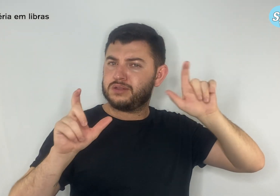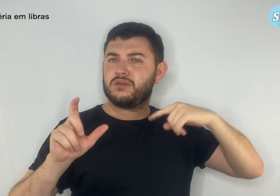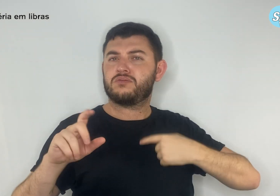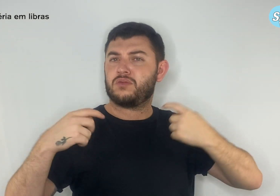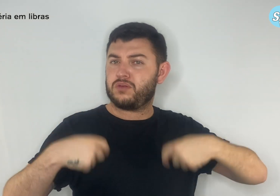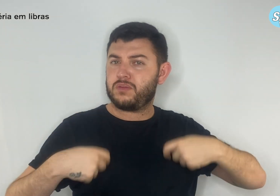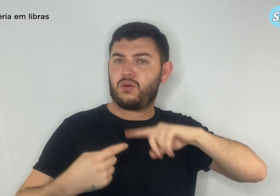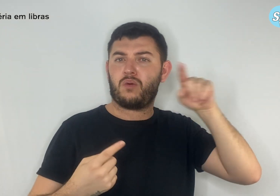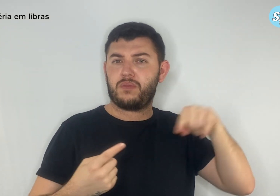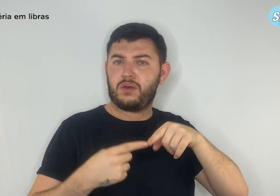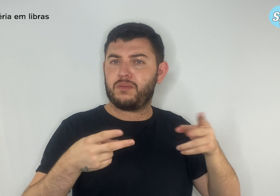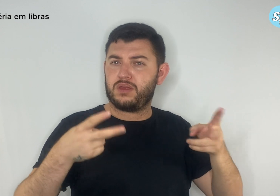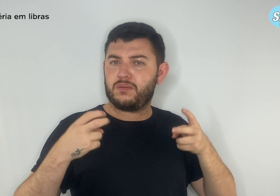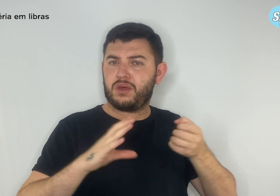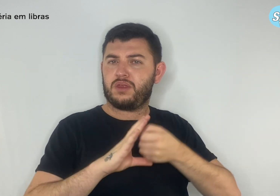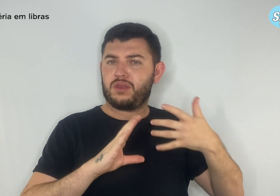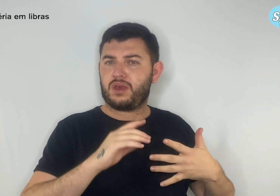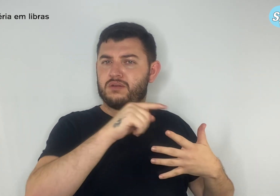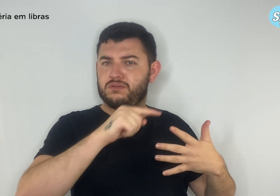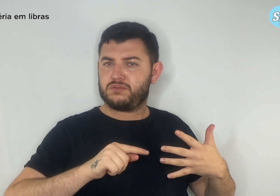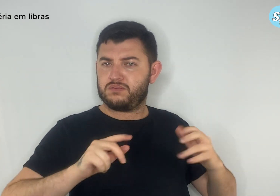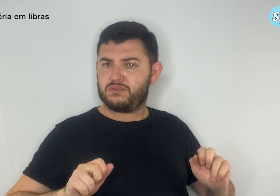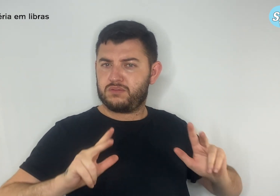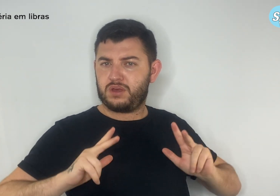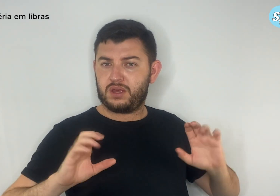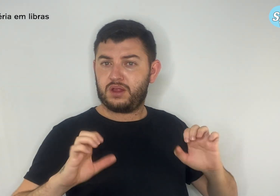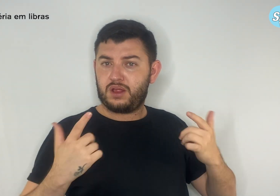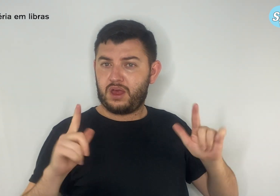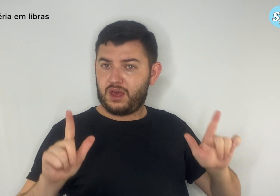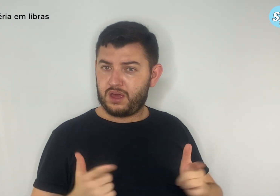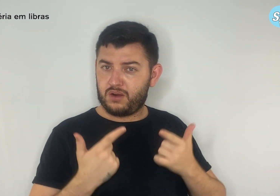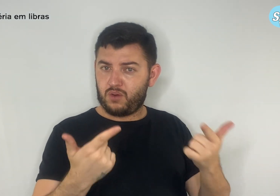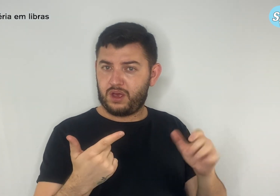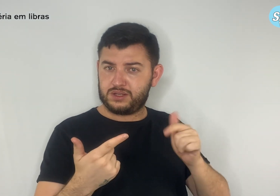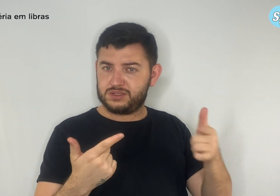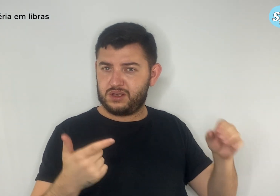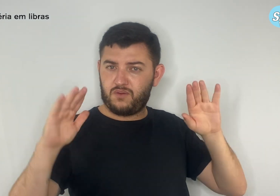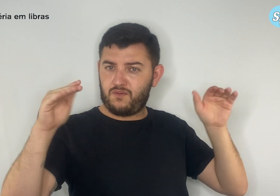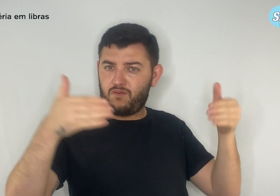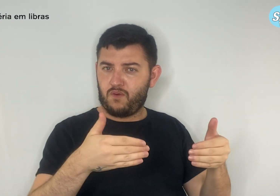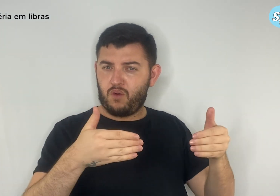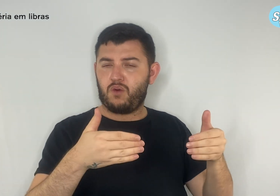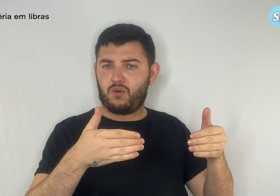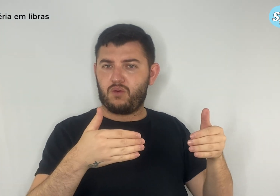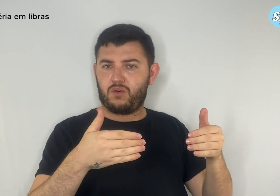particularidades e as ações terão esse devido recorte. Contexto